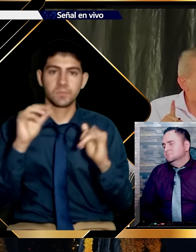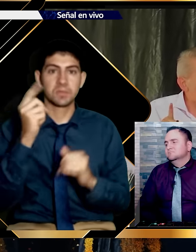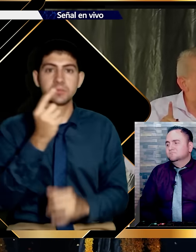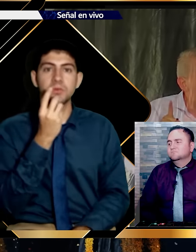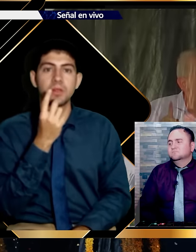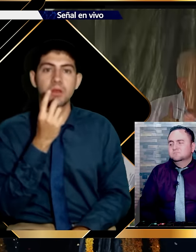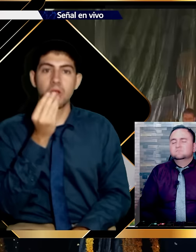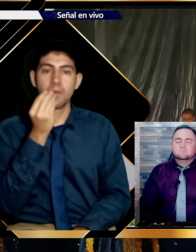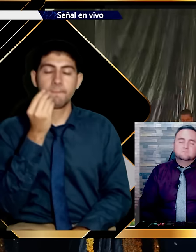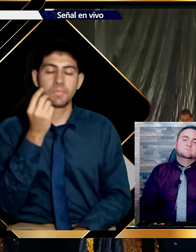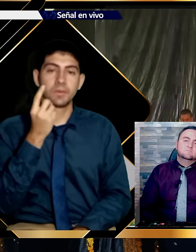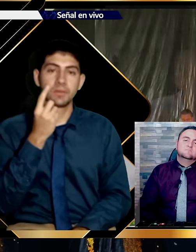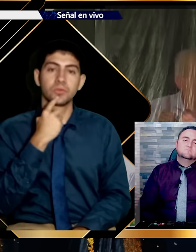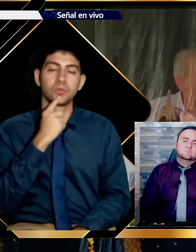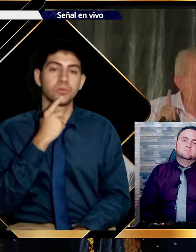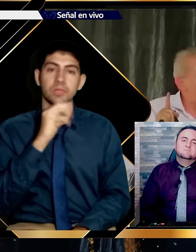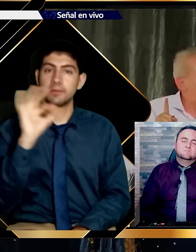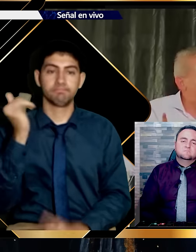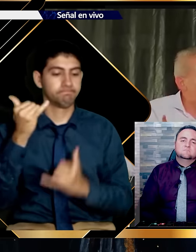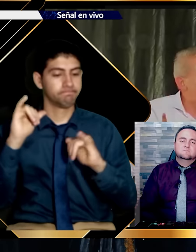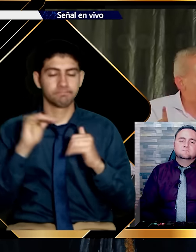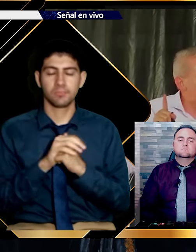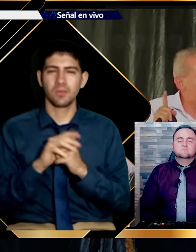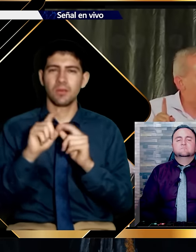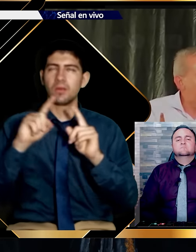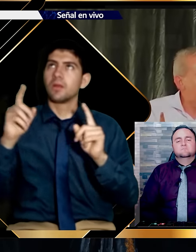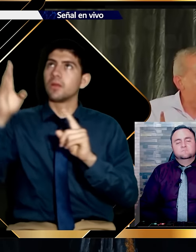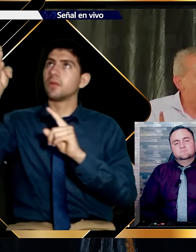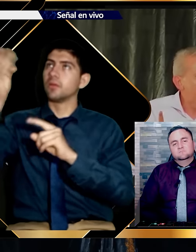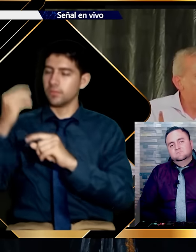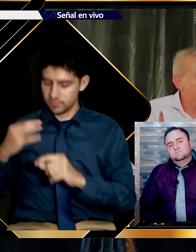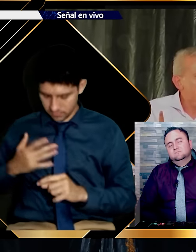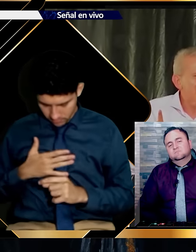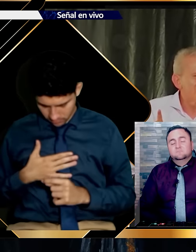Pero Dios. Dios en su fidelidad. Y en su amor.